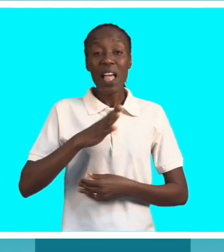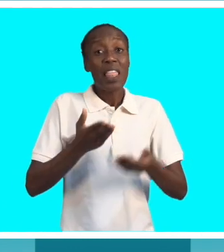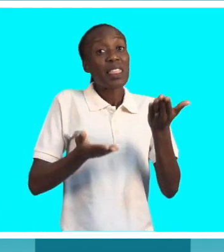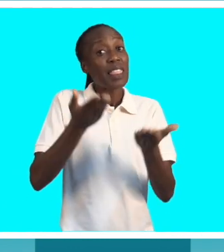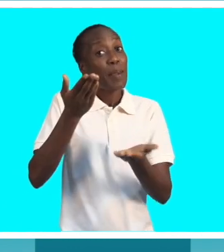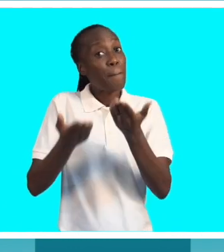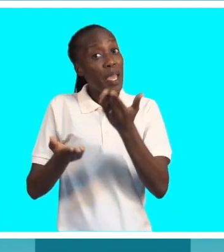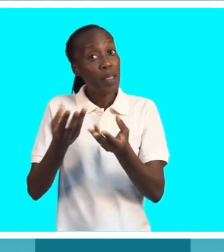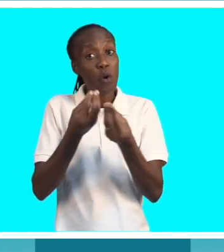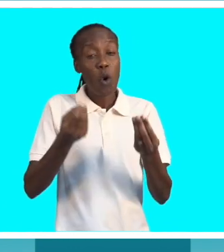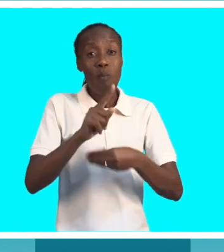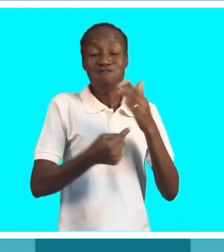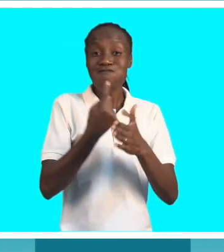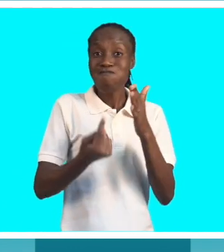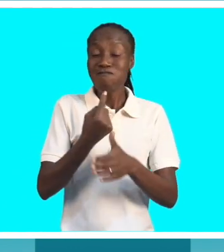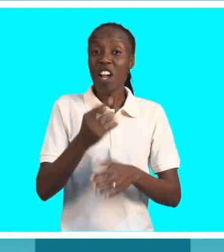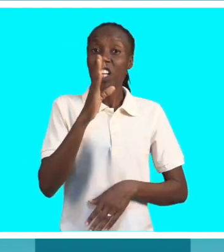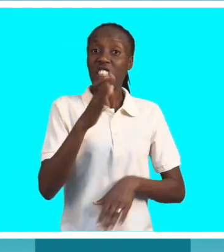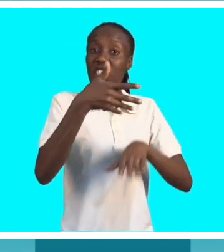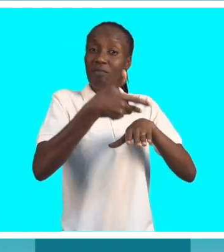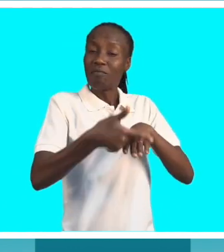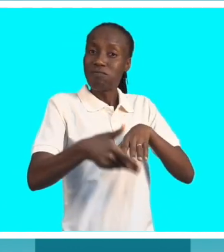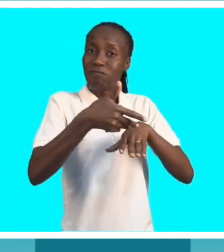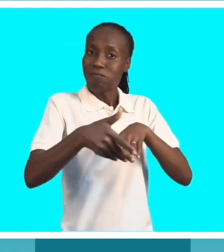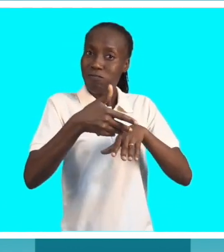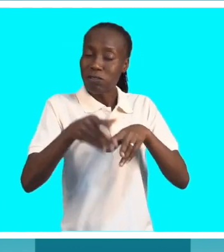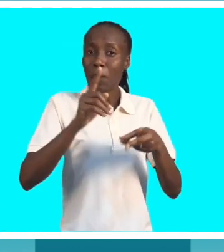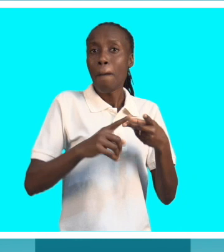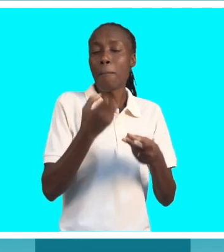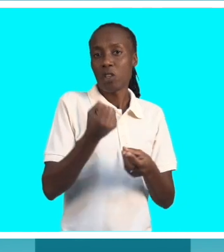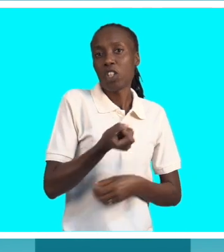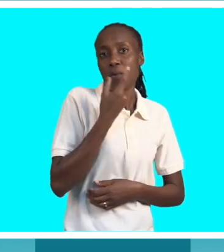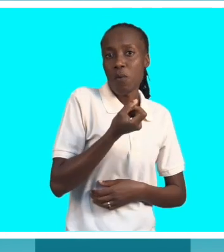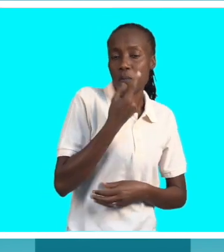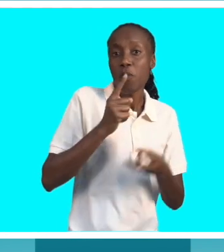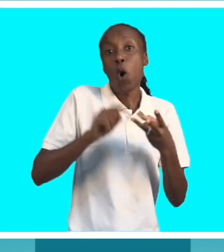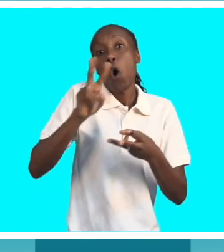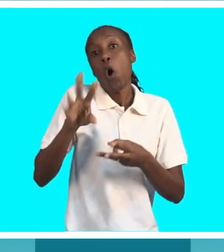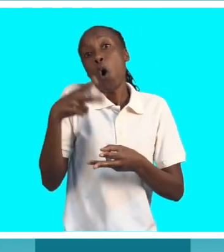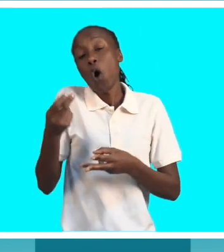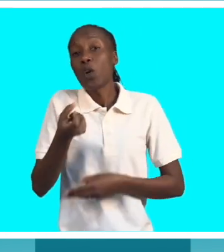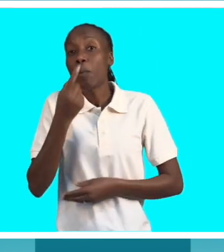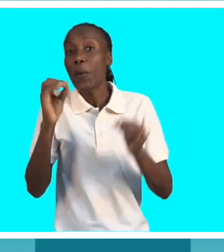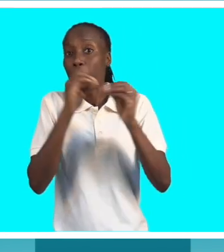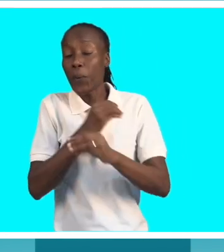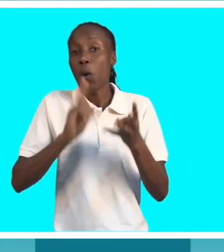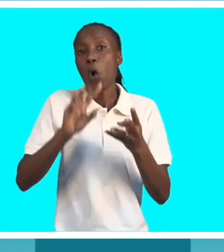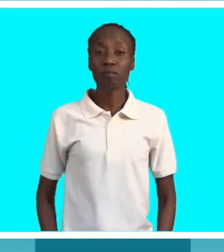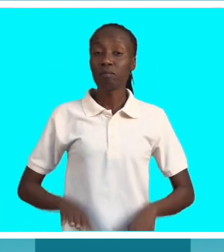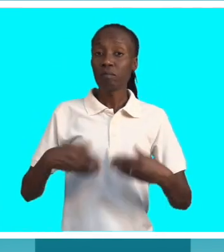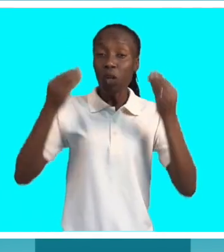daquilo que é a causa da incontinência urinária. A abordagem pode ser medicamentosa, não medicamentosa e pode ser também cirúrgica. Seja